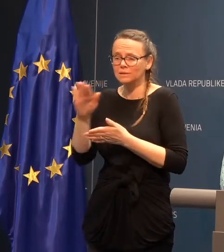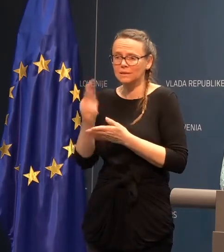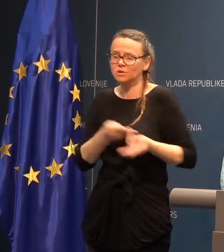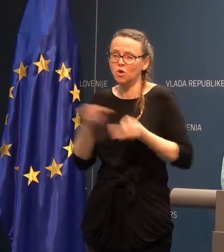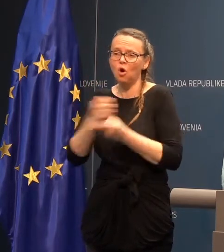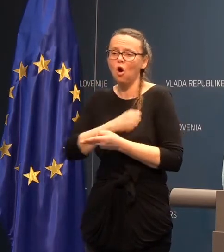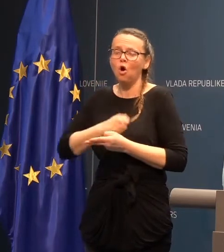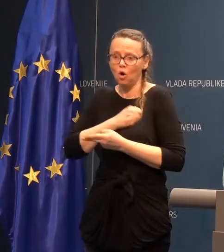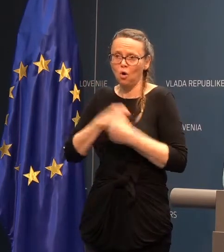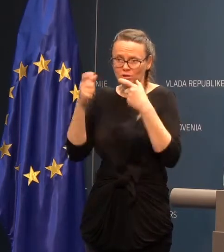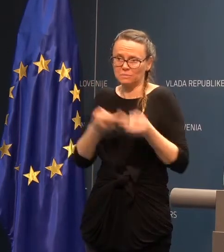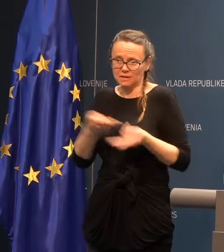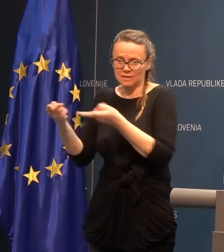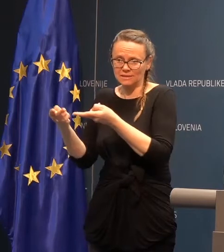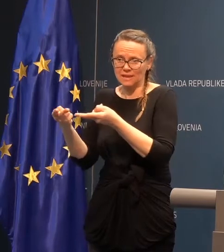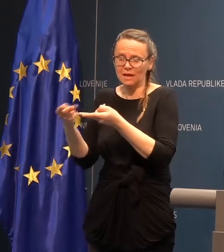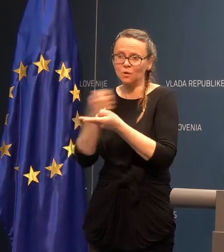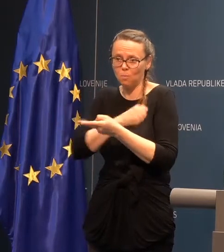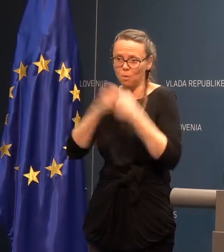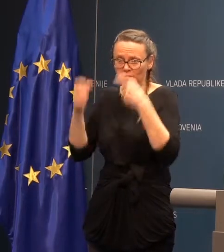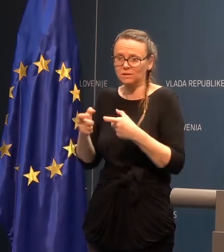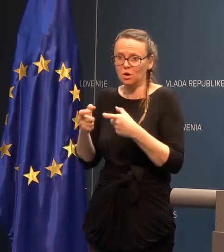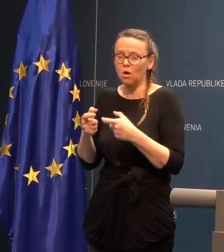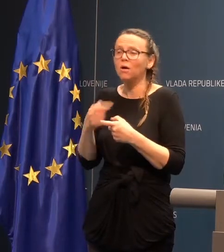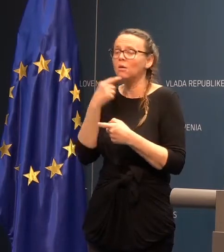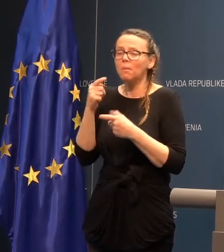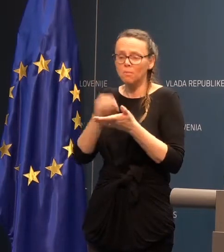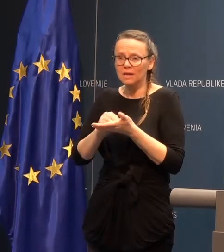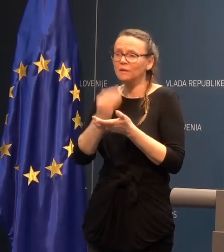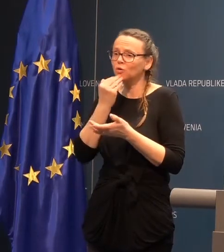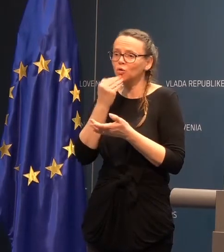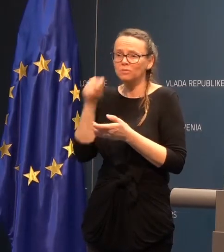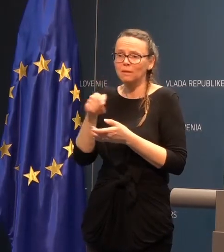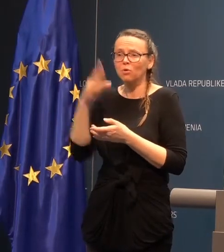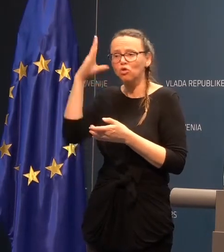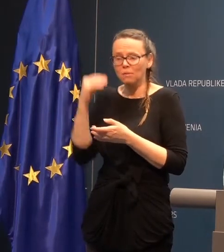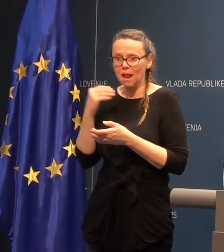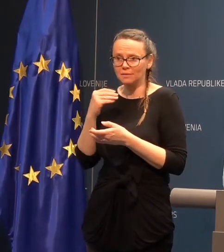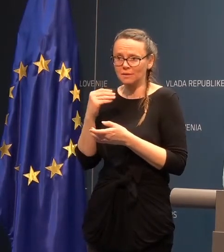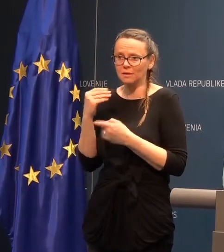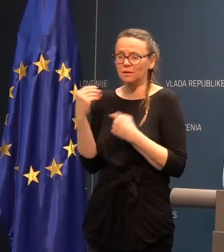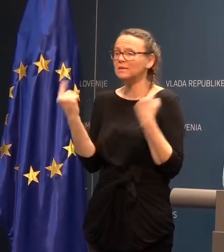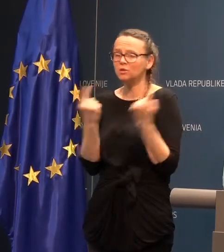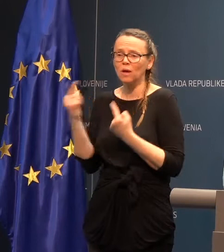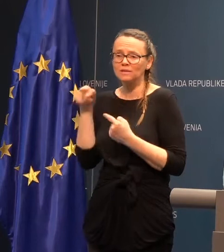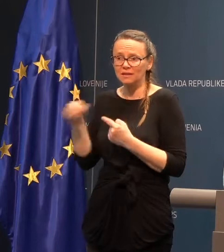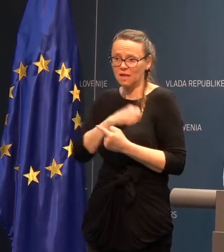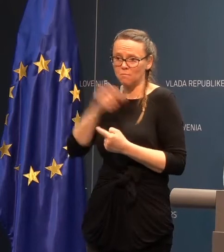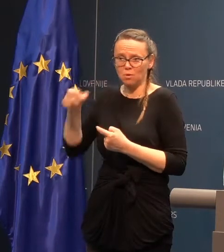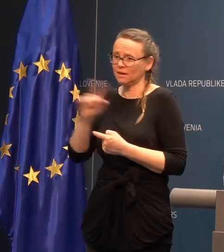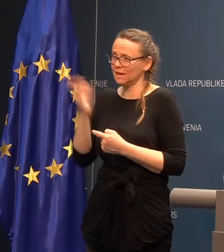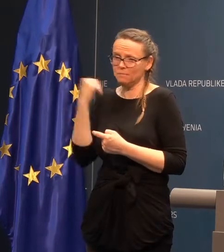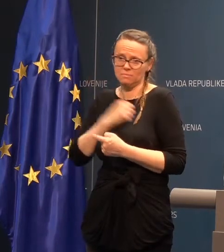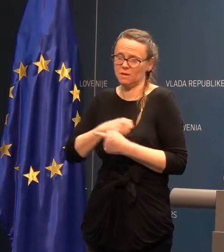načrv, da prve bovnike vse hospitaliziramo, kljub temu, da v normalnih okoliščinah ti pacijenti ne bi bili v bojišnici, ampak bi se zdravili doma,